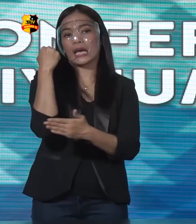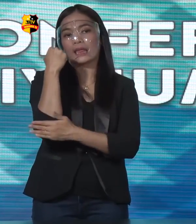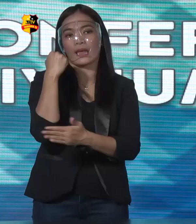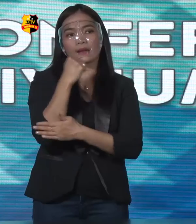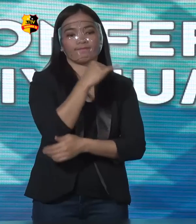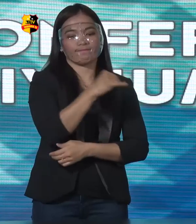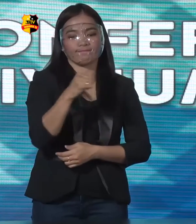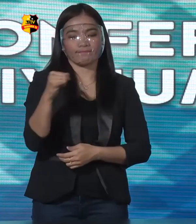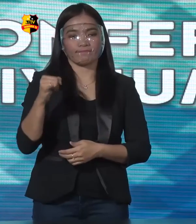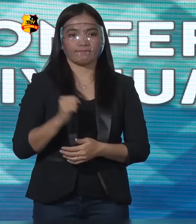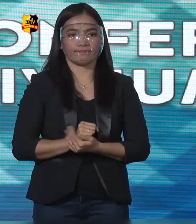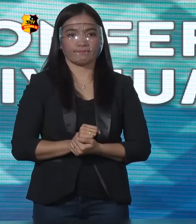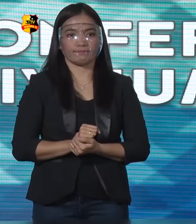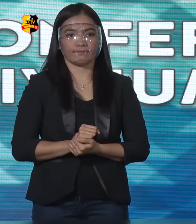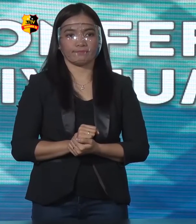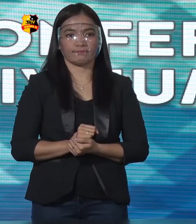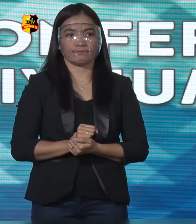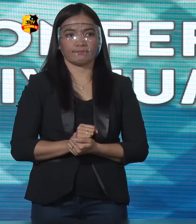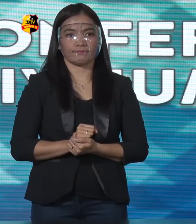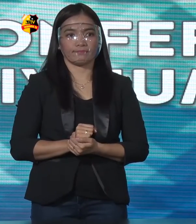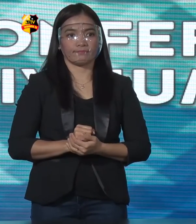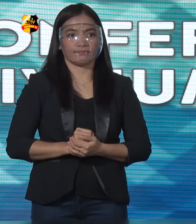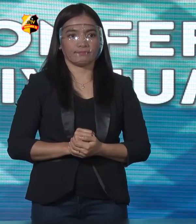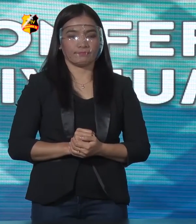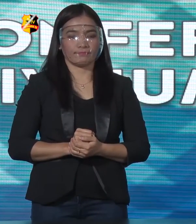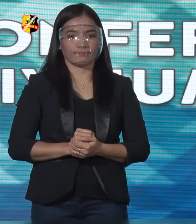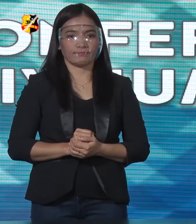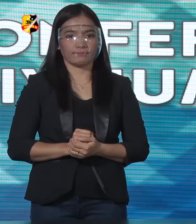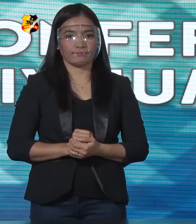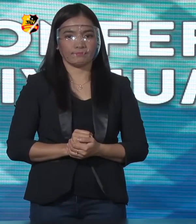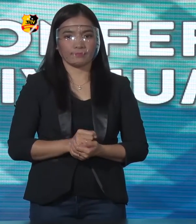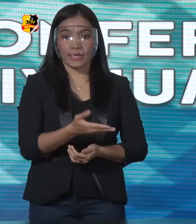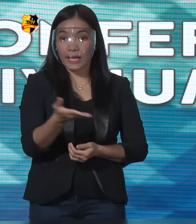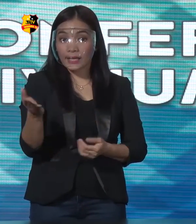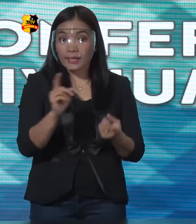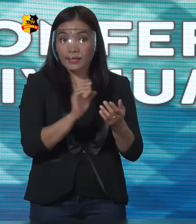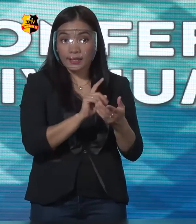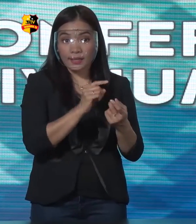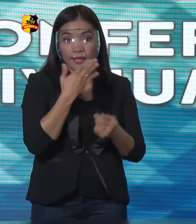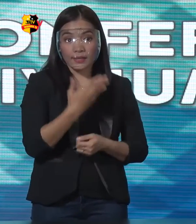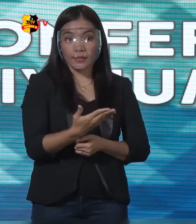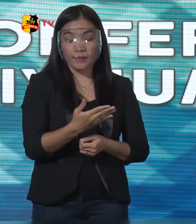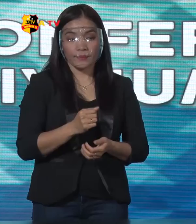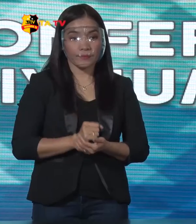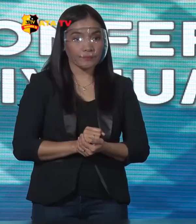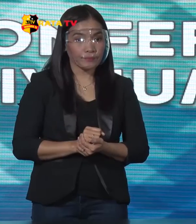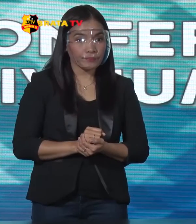-pelaku Kriminalitas Seperti itu Michael Ya Nyalain Saya Pak Bagi